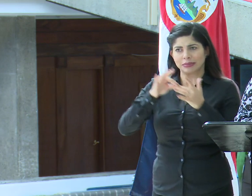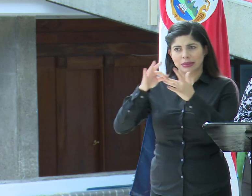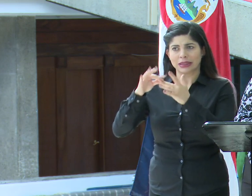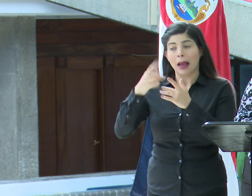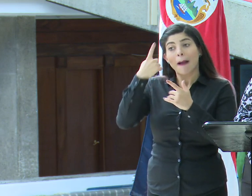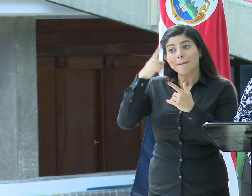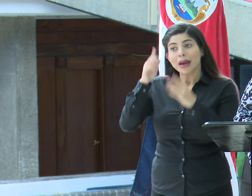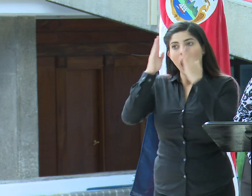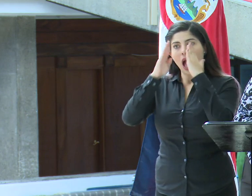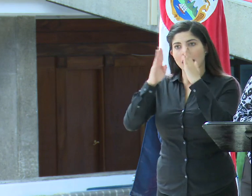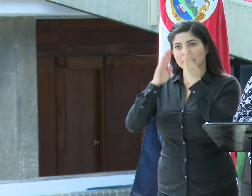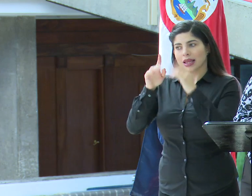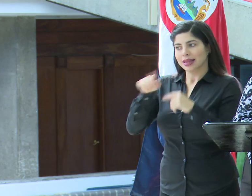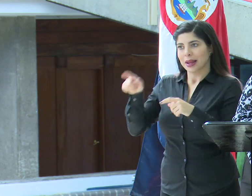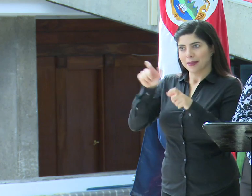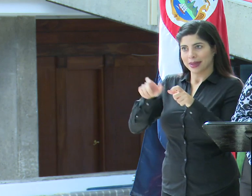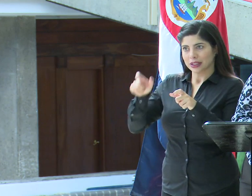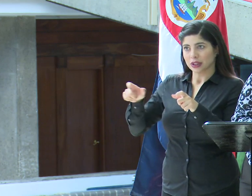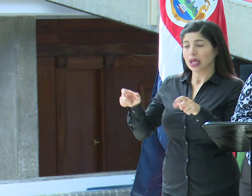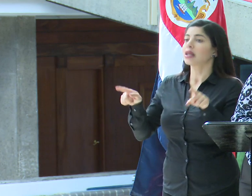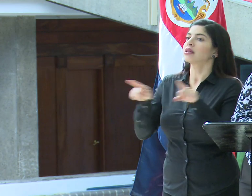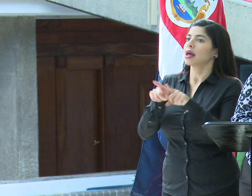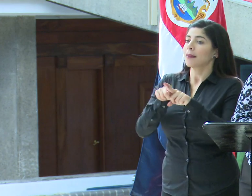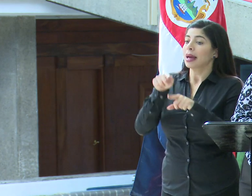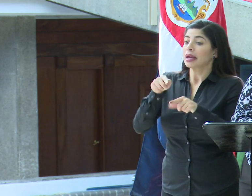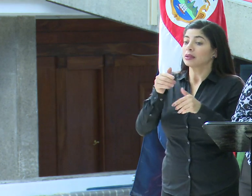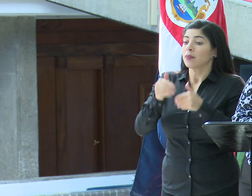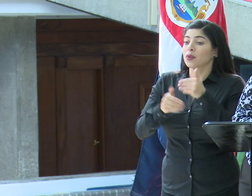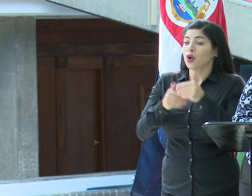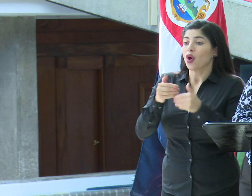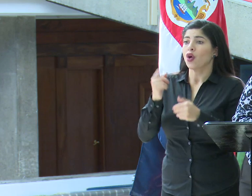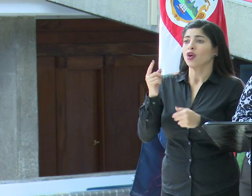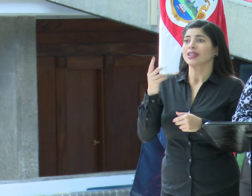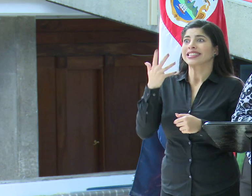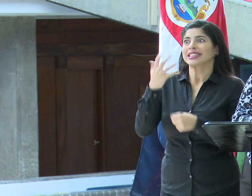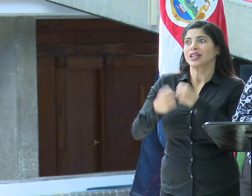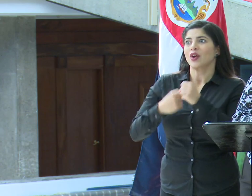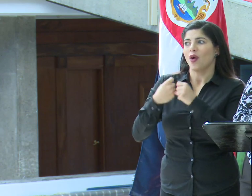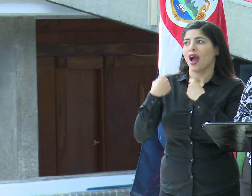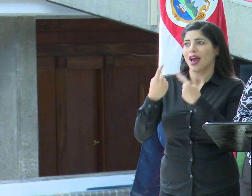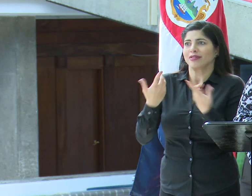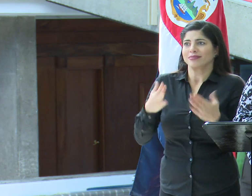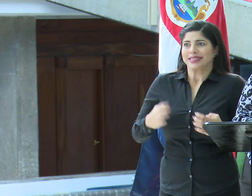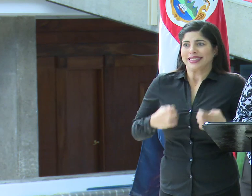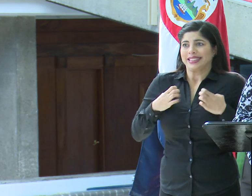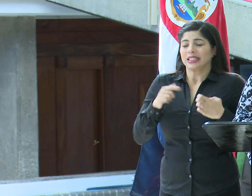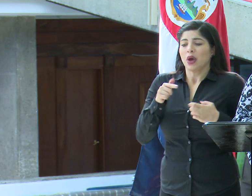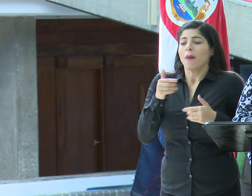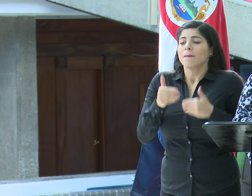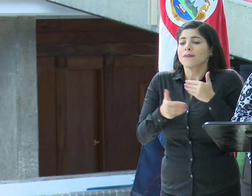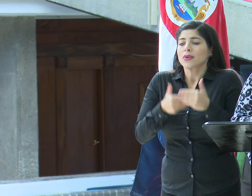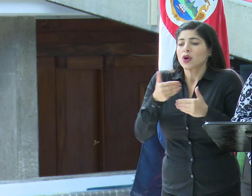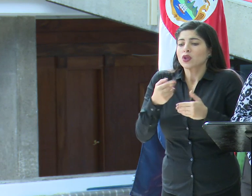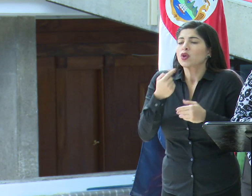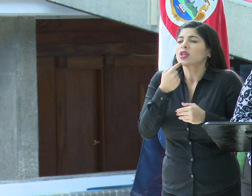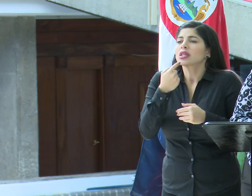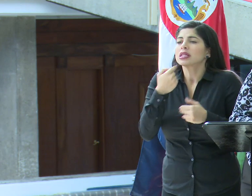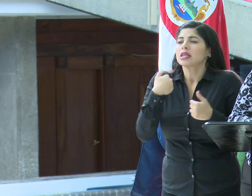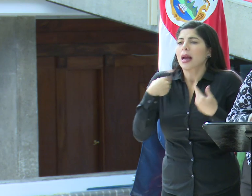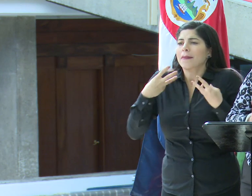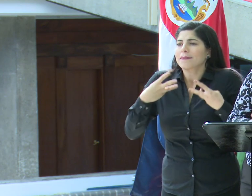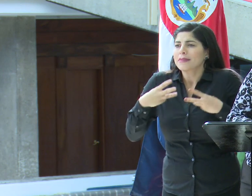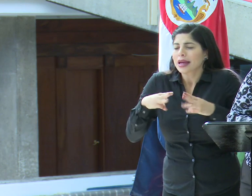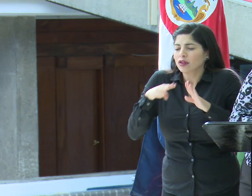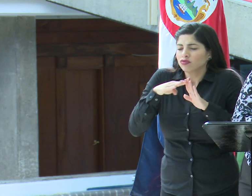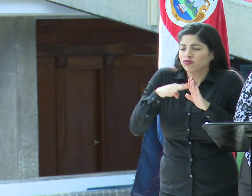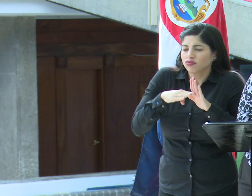atender a esta población. También es un protocolo que tiene cinco años de existir y en este protocolo se establece varias medidas